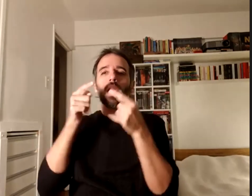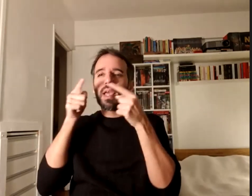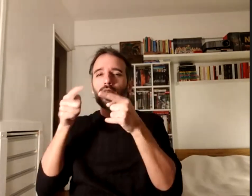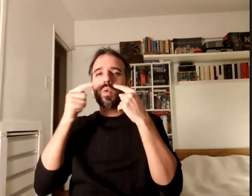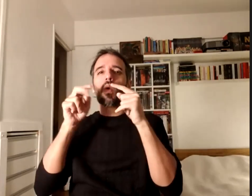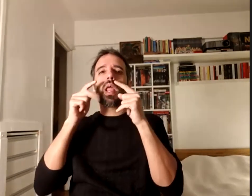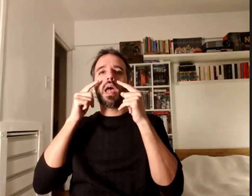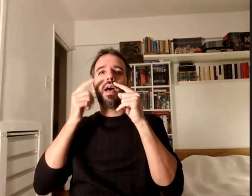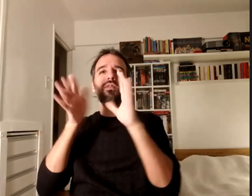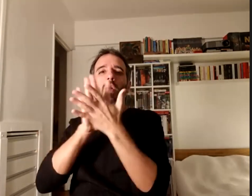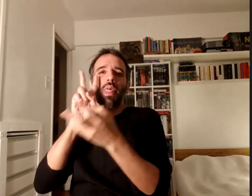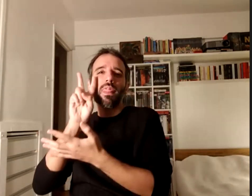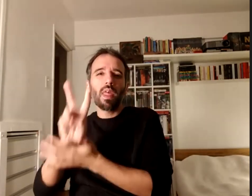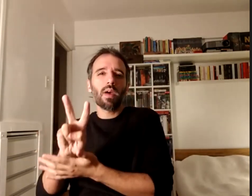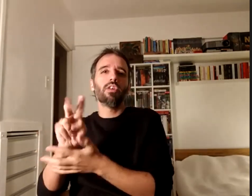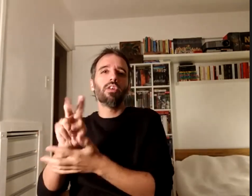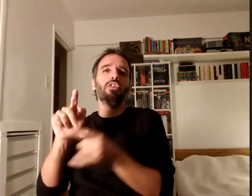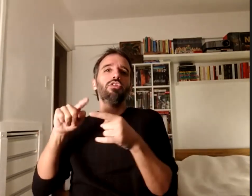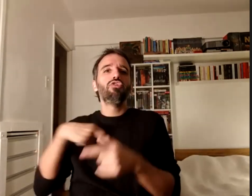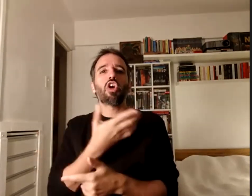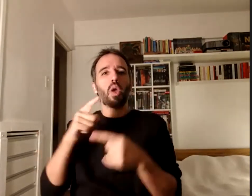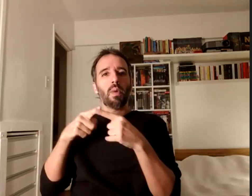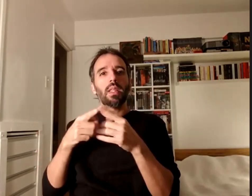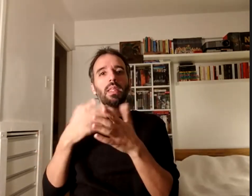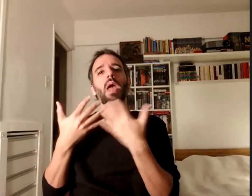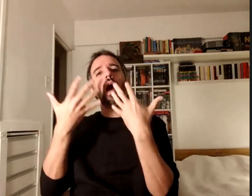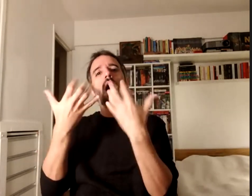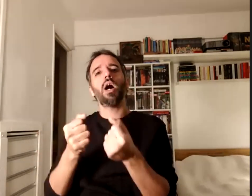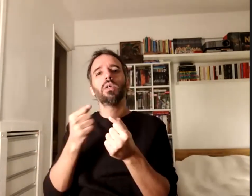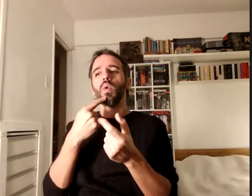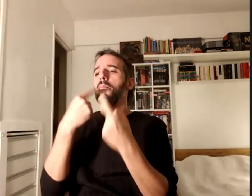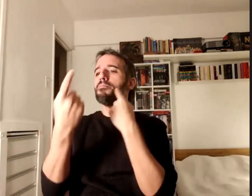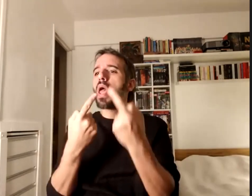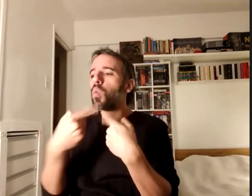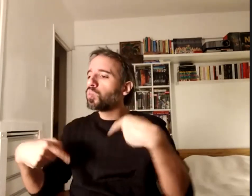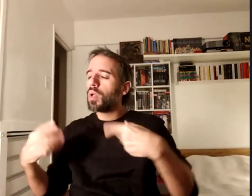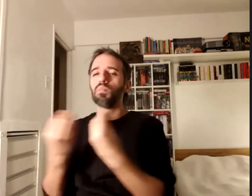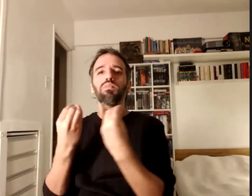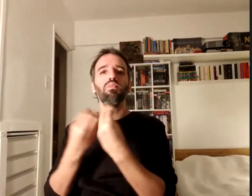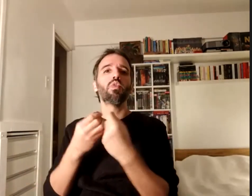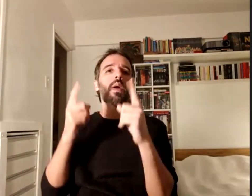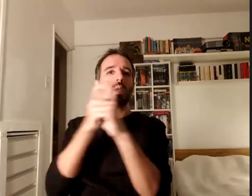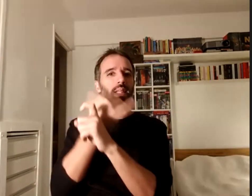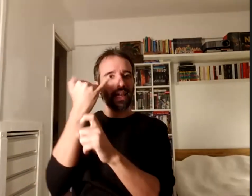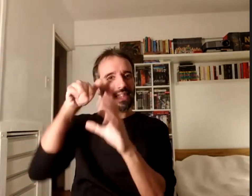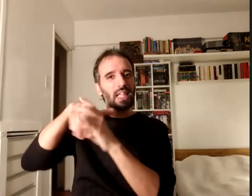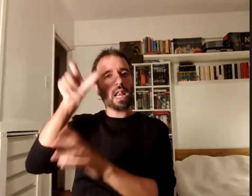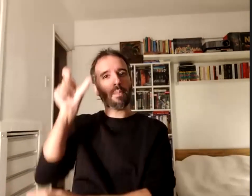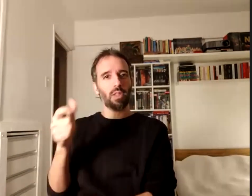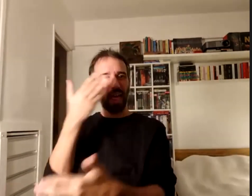posibilita indagar sobre diferentes problemáticas que atraviesan las personas con discapacidad como ya se dijo